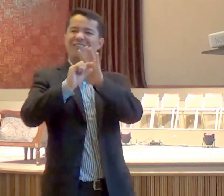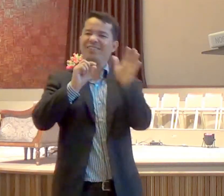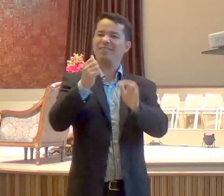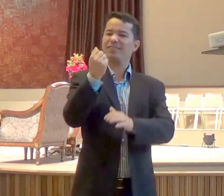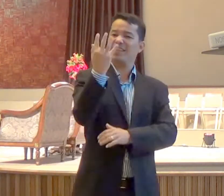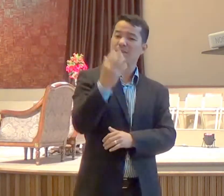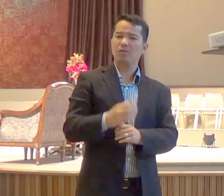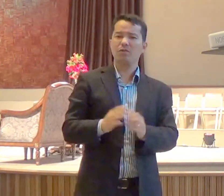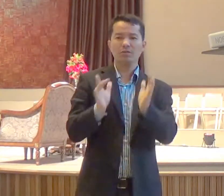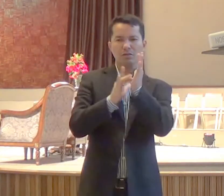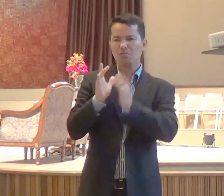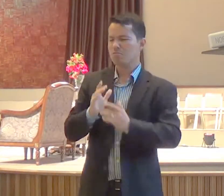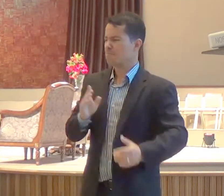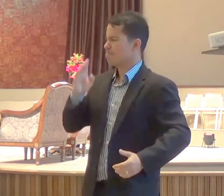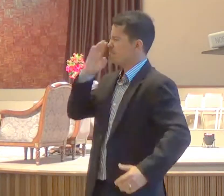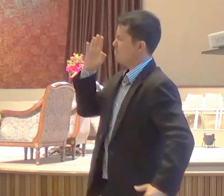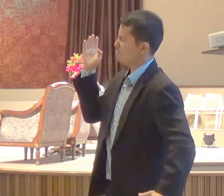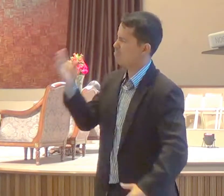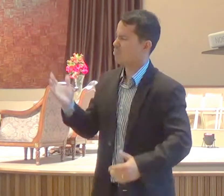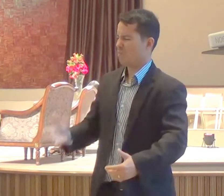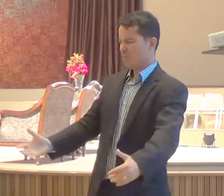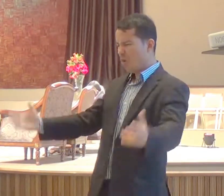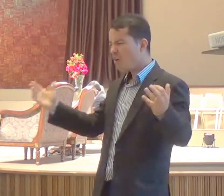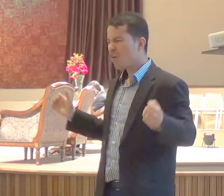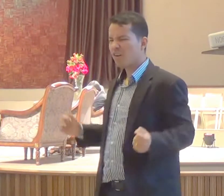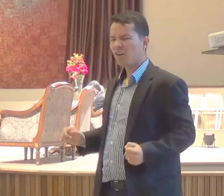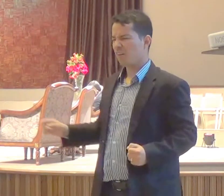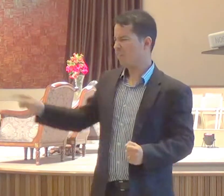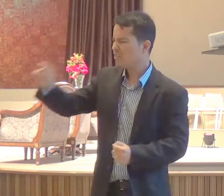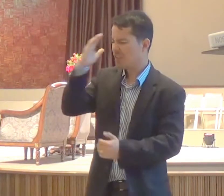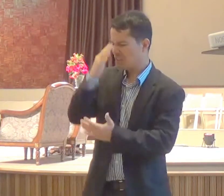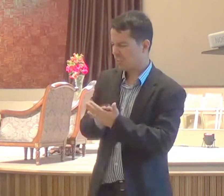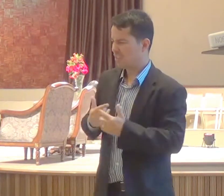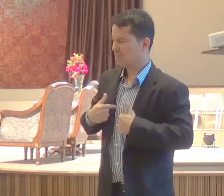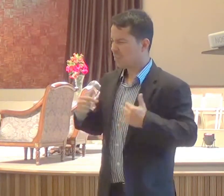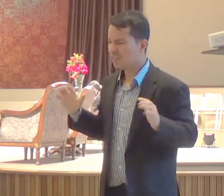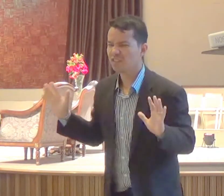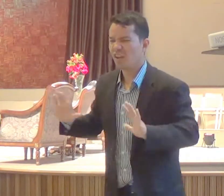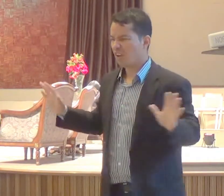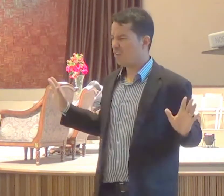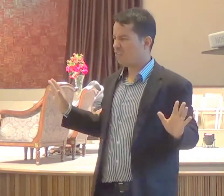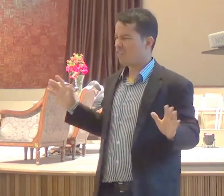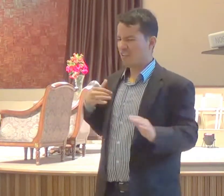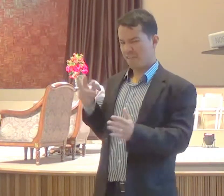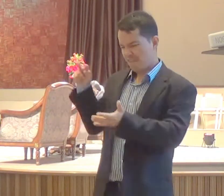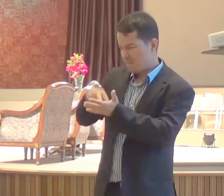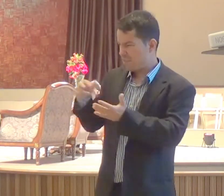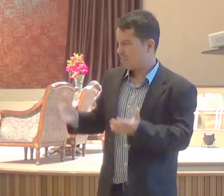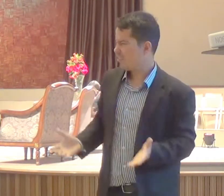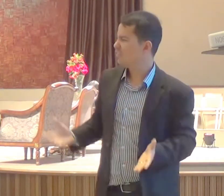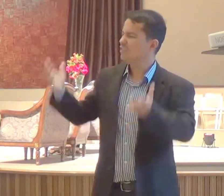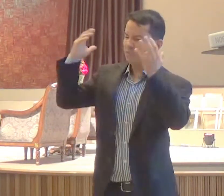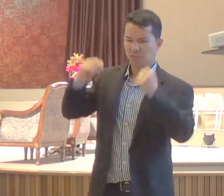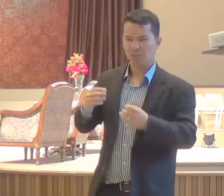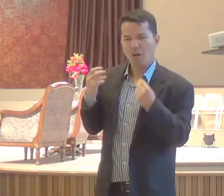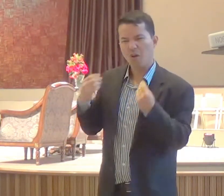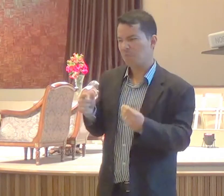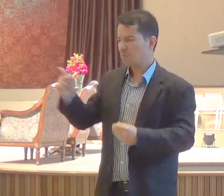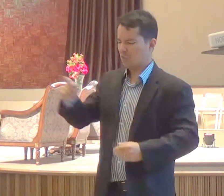censurou a falta de fé deles, a pistia e a esclerocardia, a dureza de